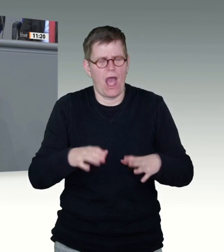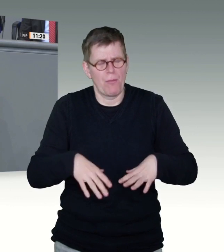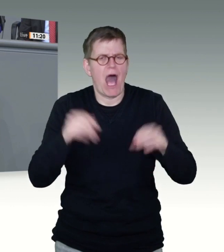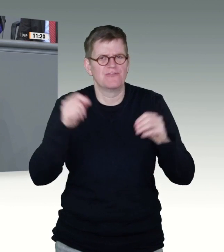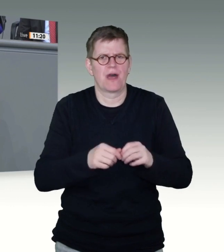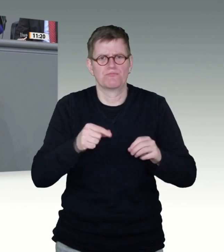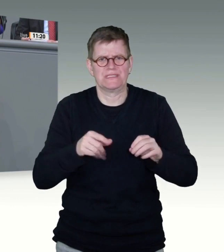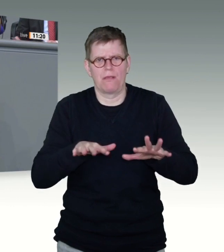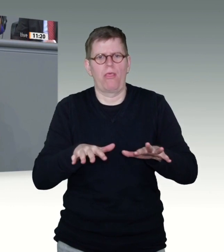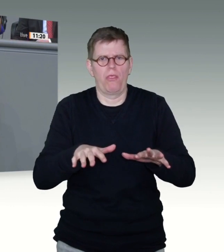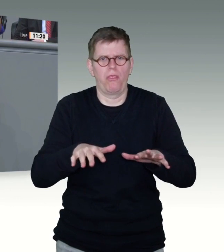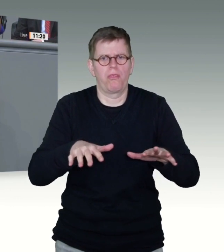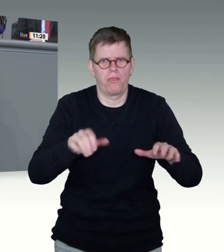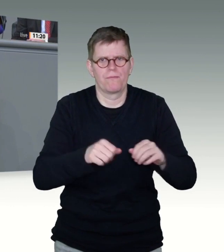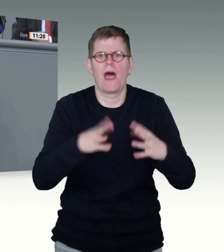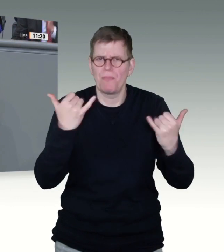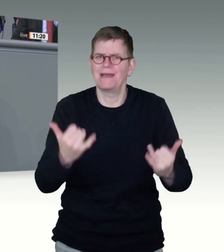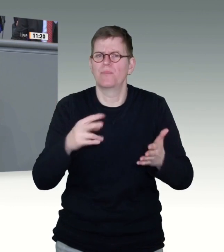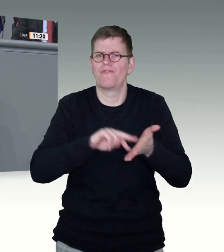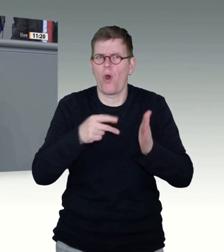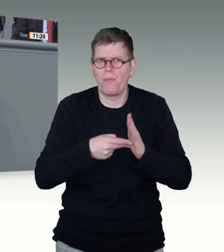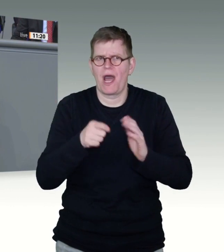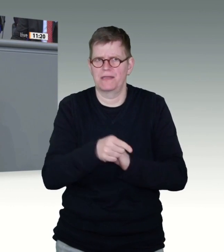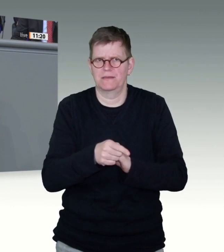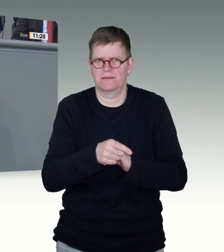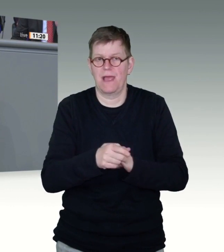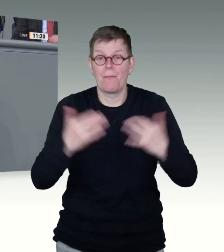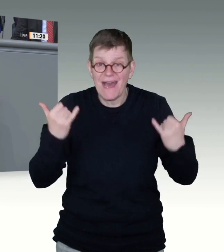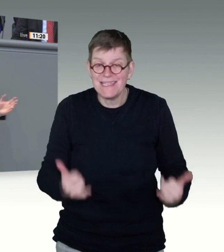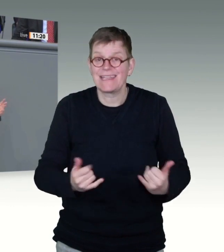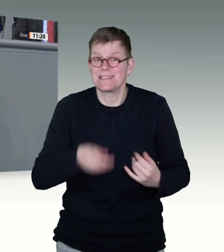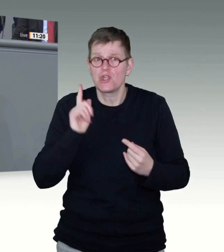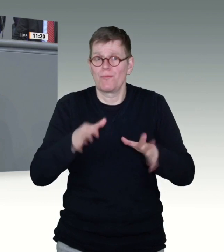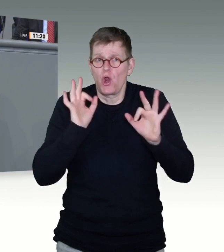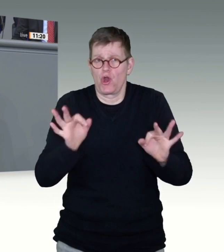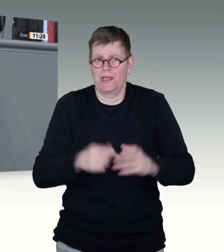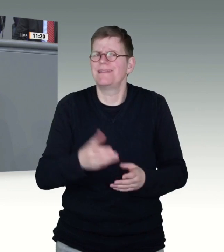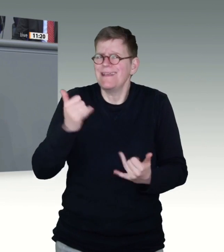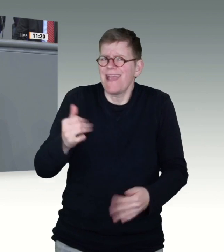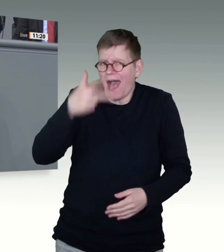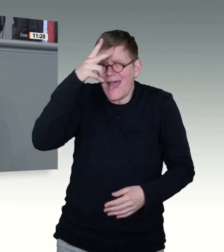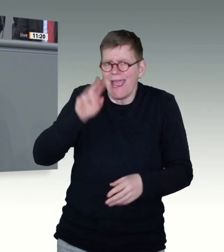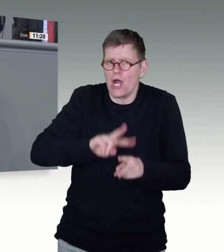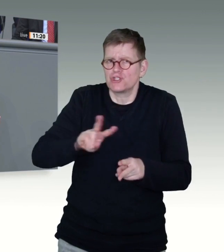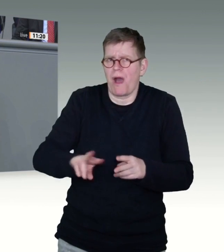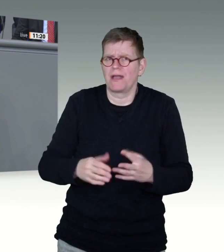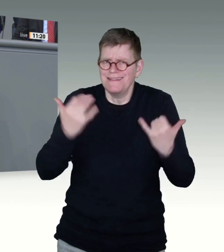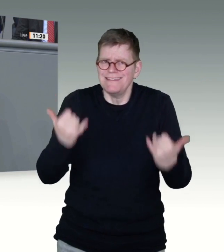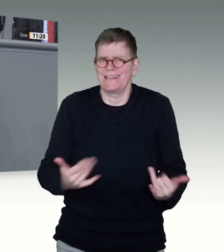Fahrt auf Sicht werden hingegen zu einem Crash führen, auch bei der SPD. Denn noch ist die SPD in der Regierung, und Sie regieren